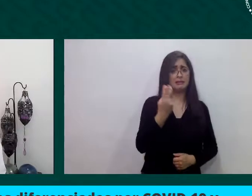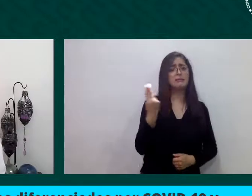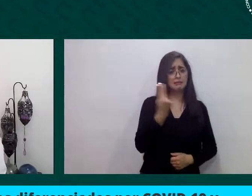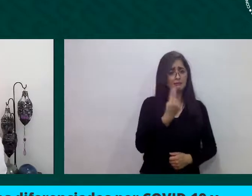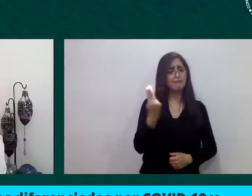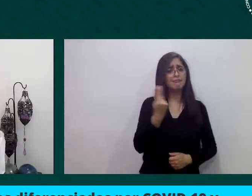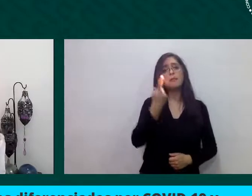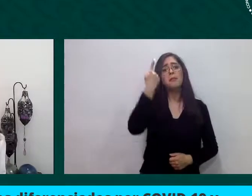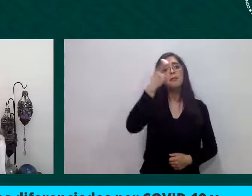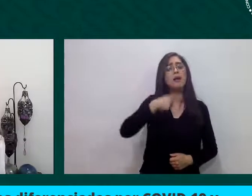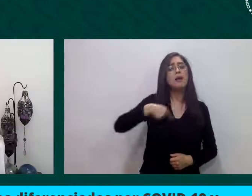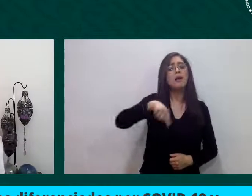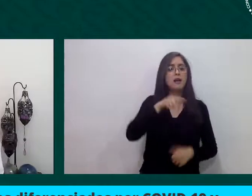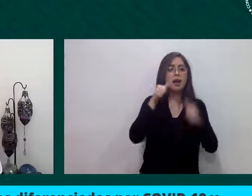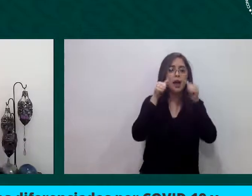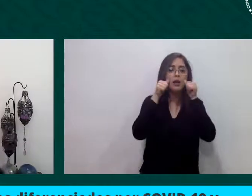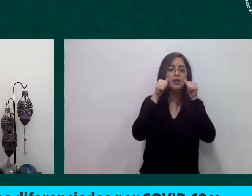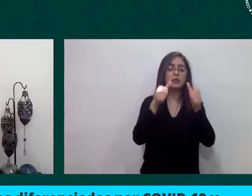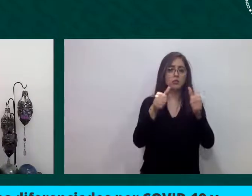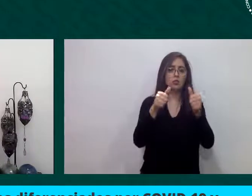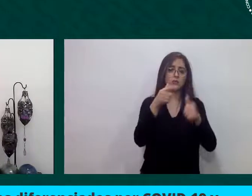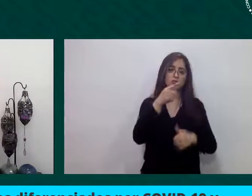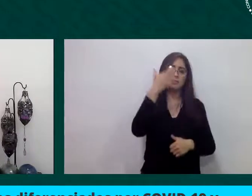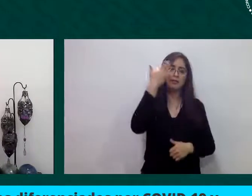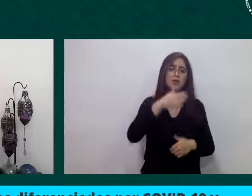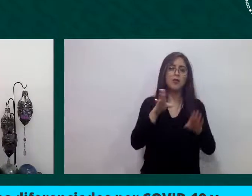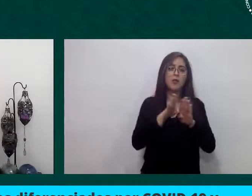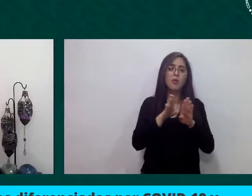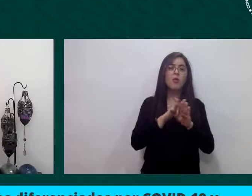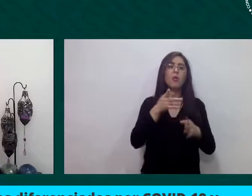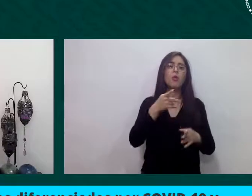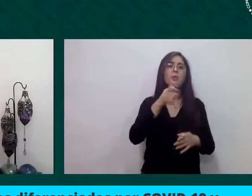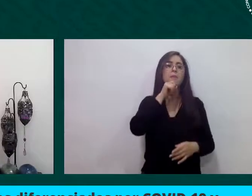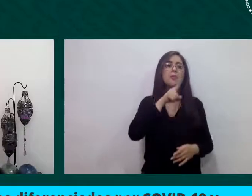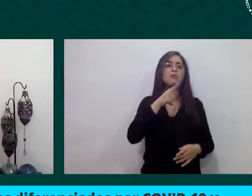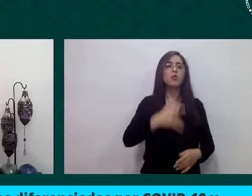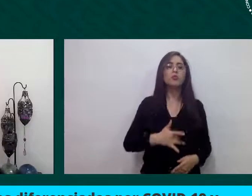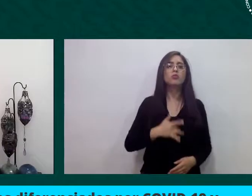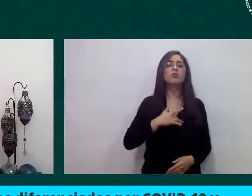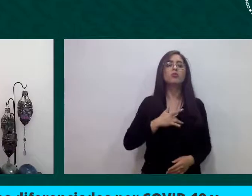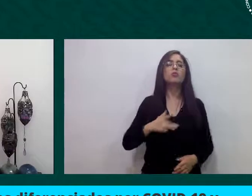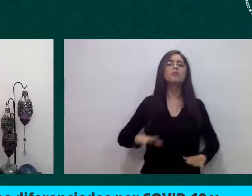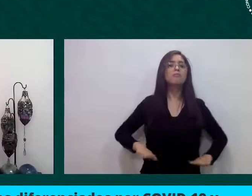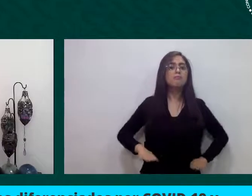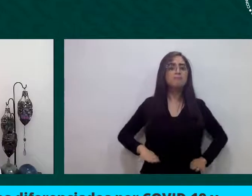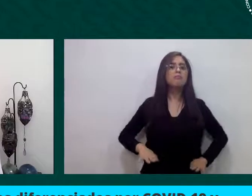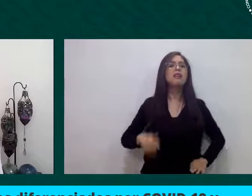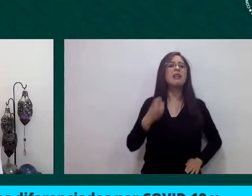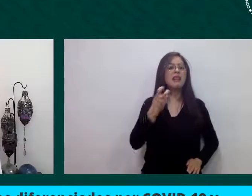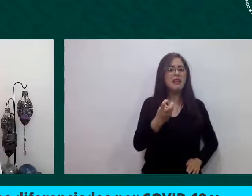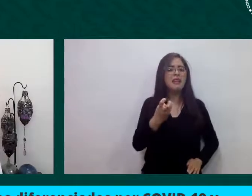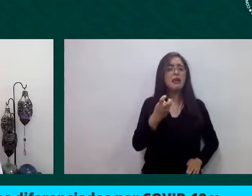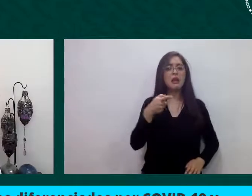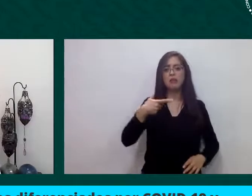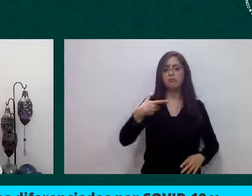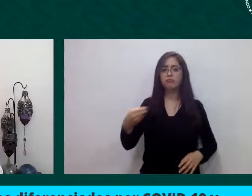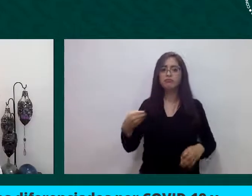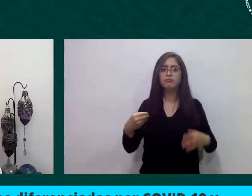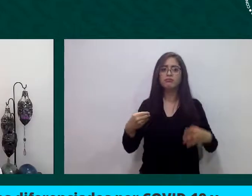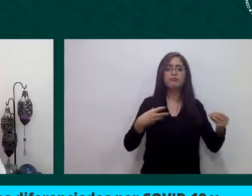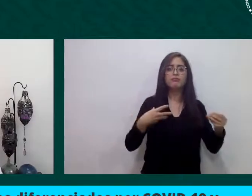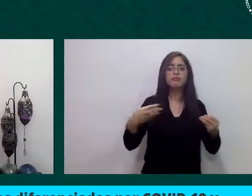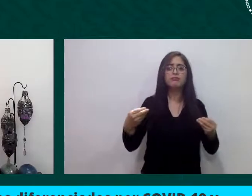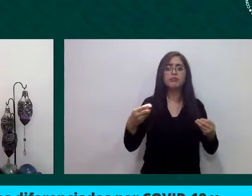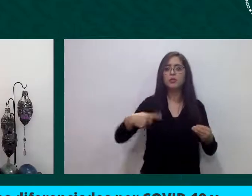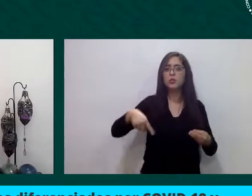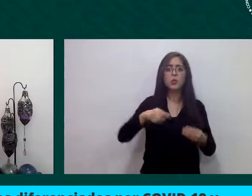de salud emocional, esta pandemia que suma incertidumbre y que suma la ansiedad y el